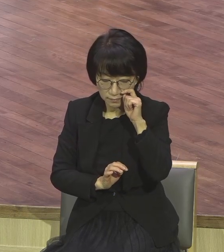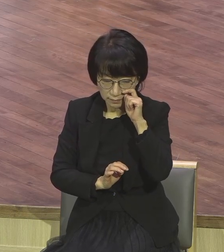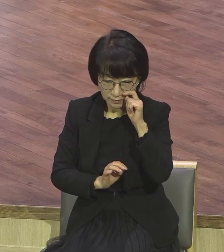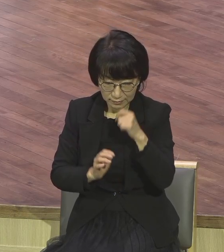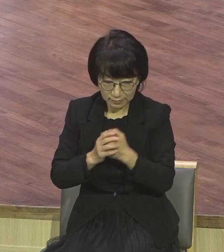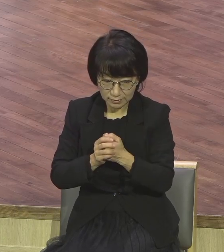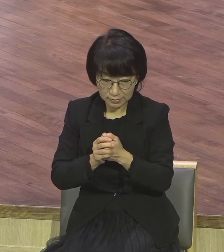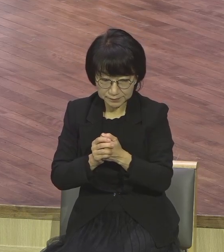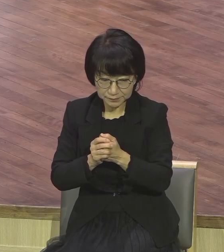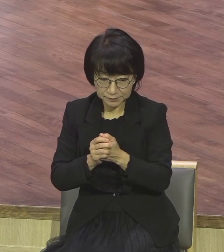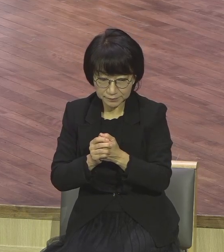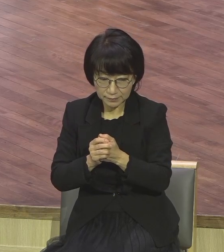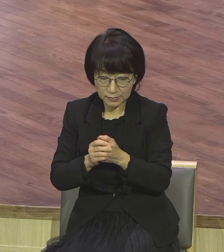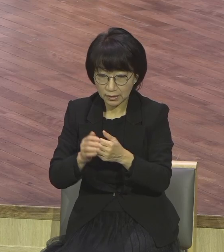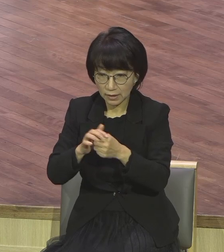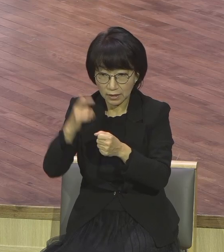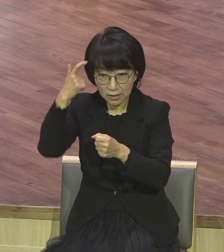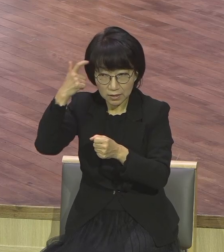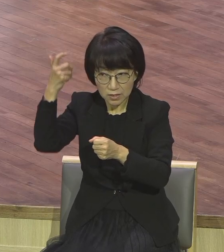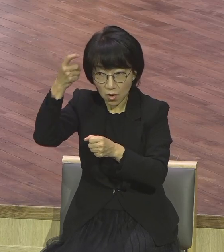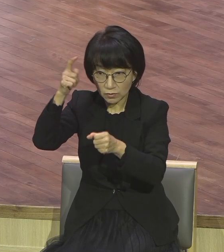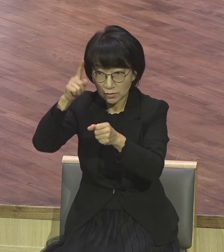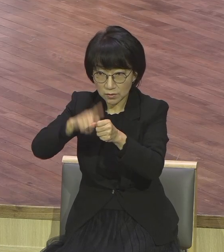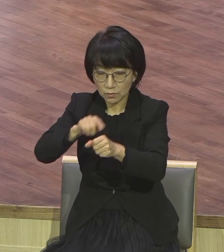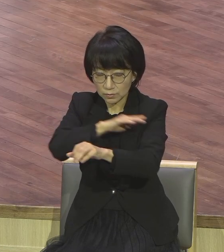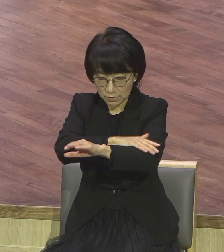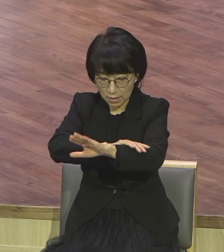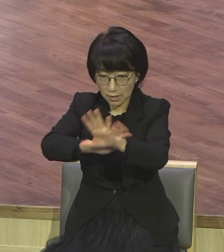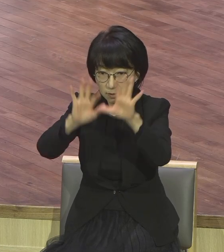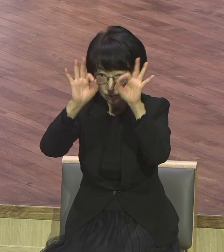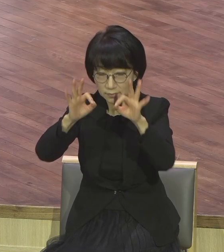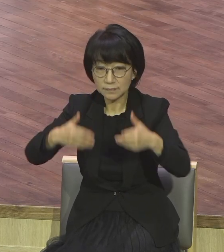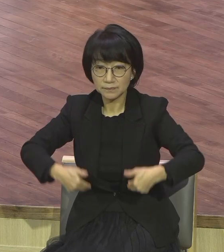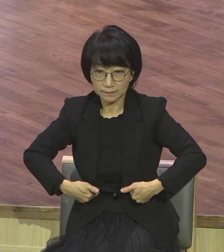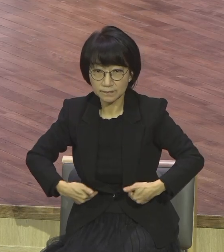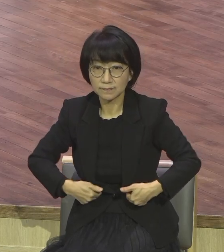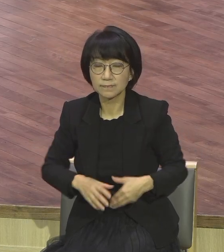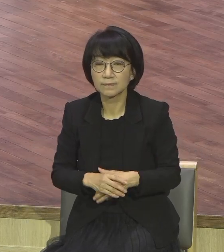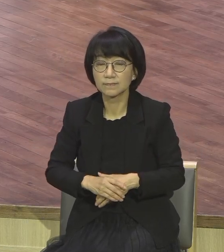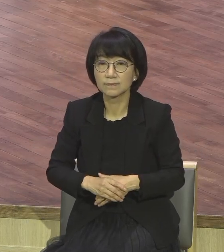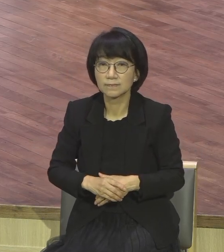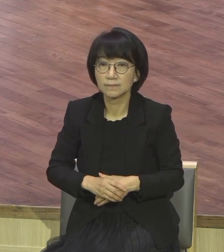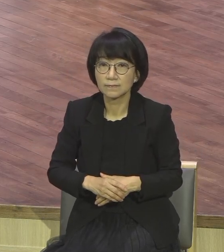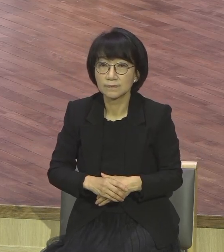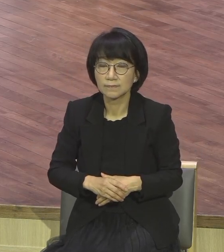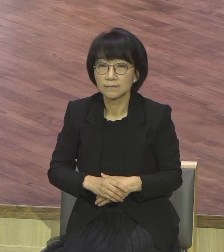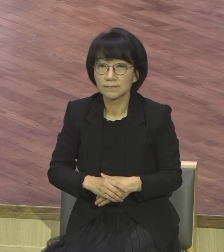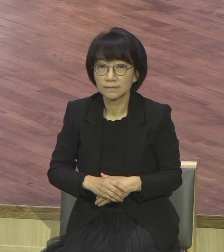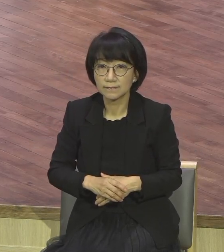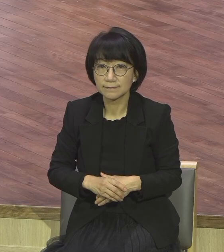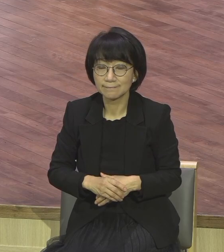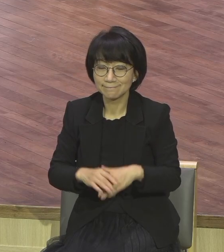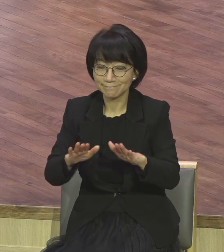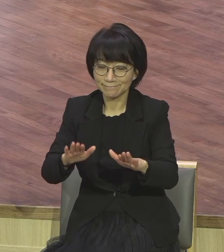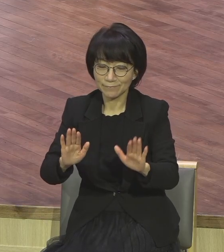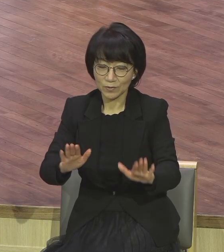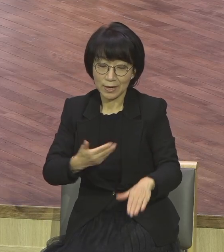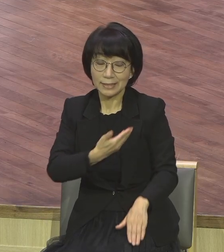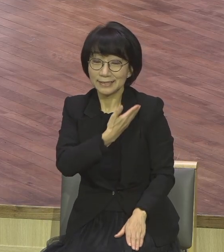예술 안 하면 답이 안 나요. 그러니까 실제로 예수님 말씀하신 대로 제자들이 보험을 전한다는